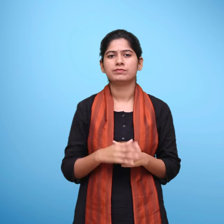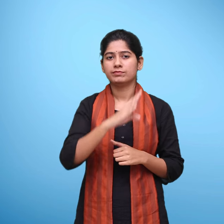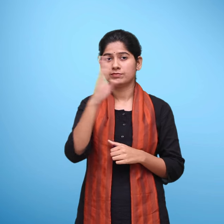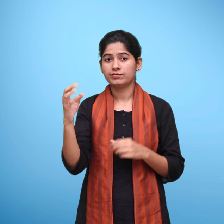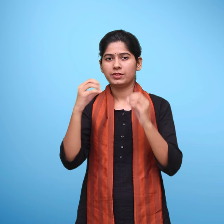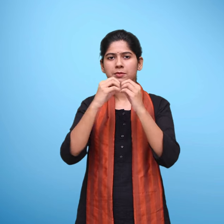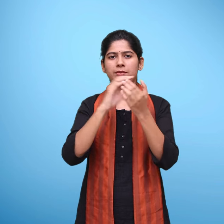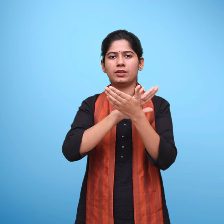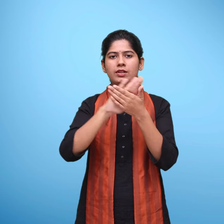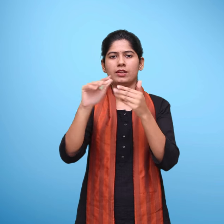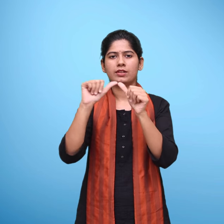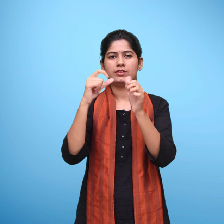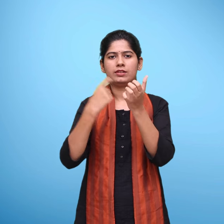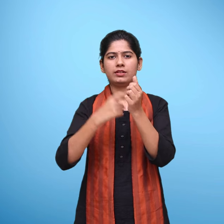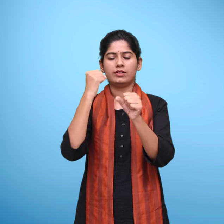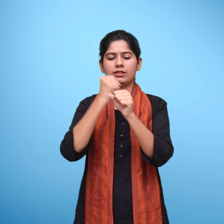मंजुल भार्गव सदस्य